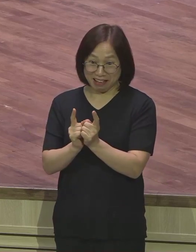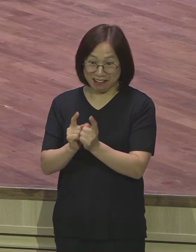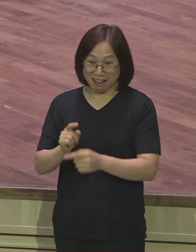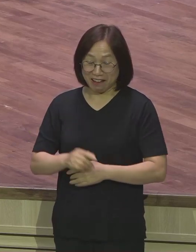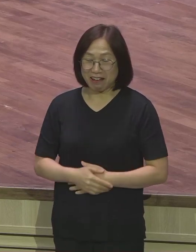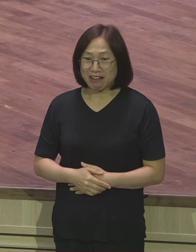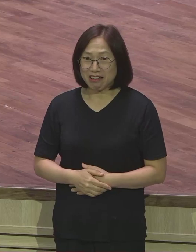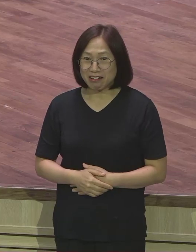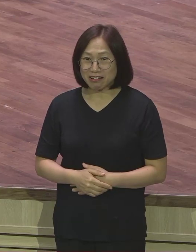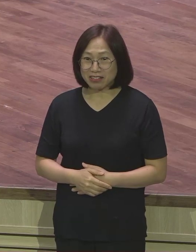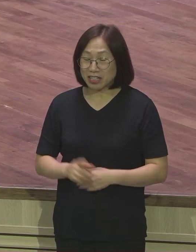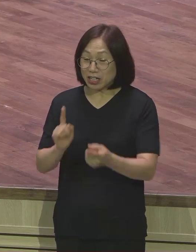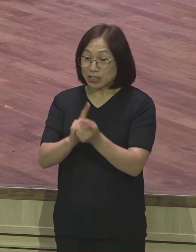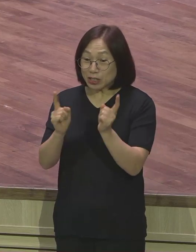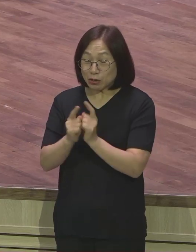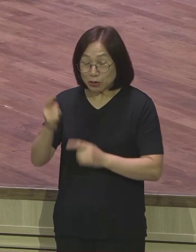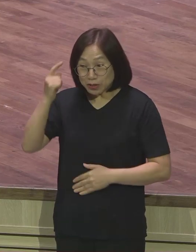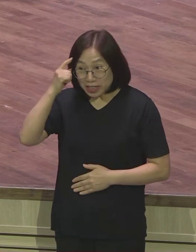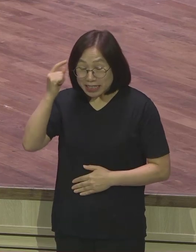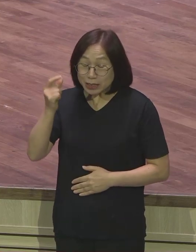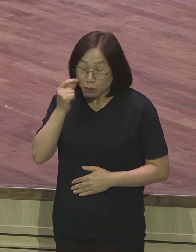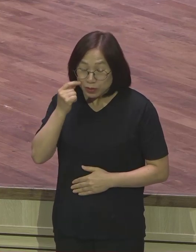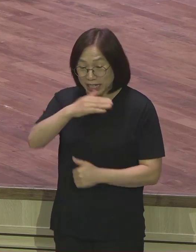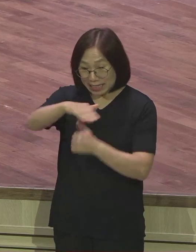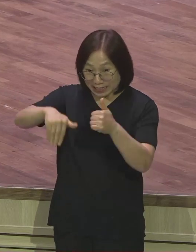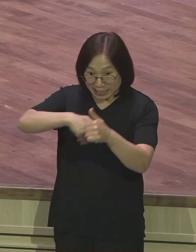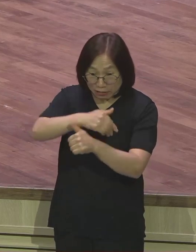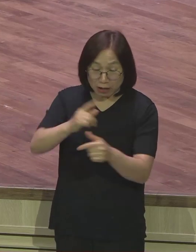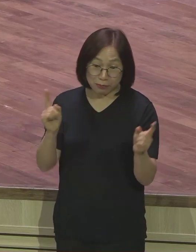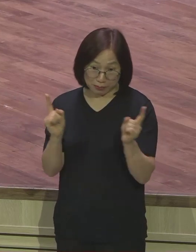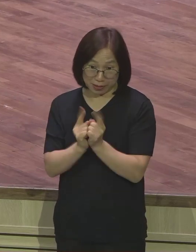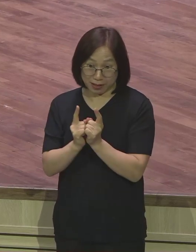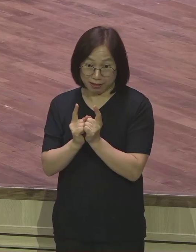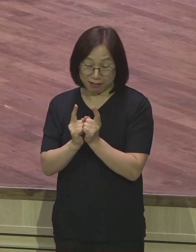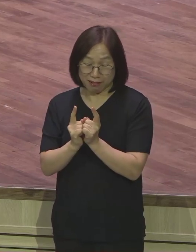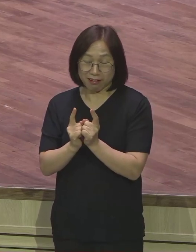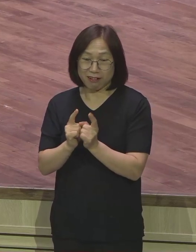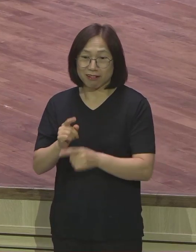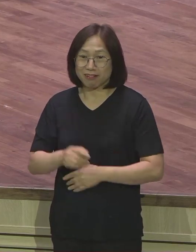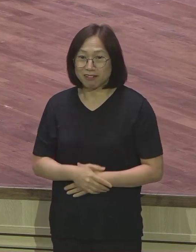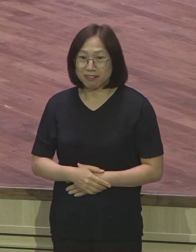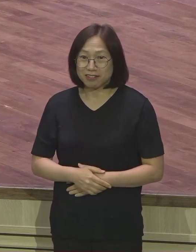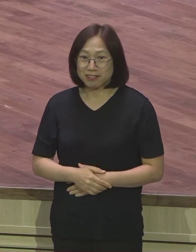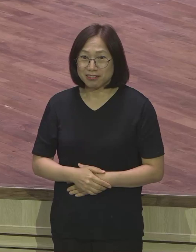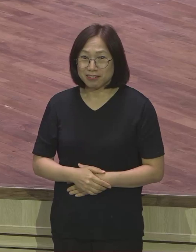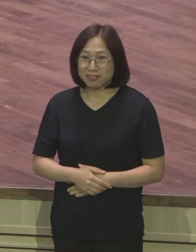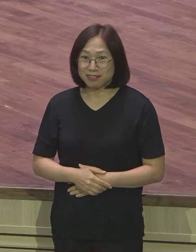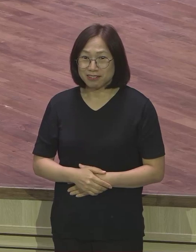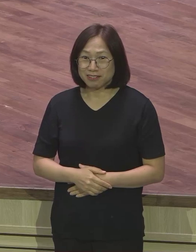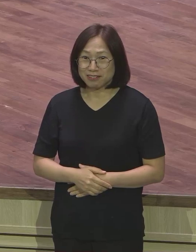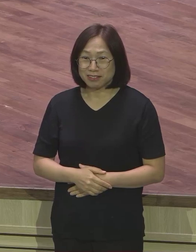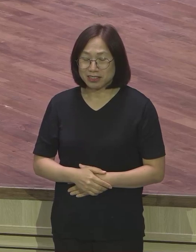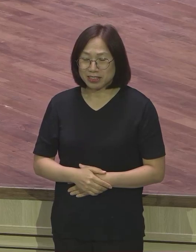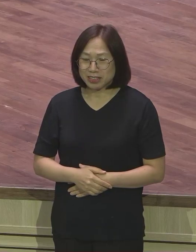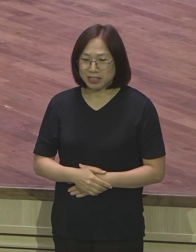서로 생각지도 못한 상황과 만남이 주어지게 된 겁니다 이 얼마나 완벽하고 치밀한